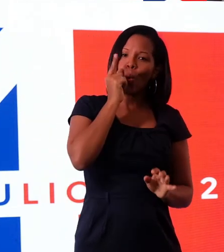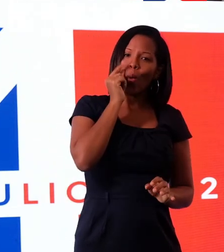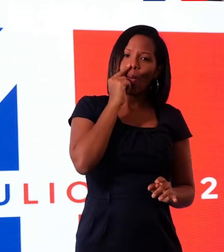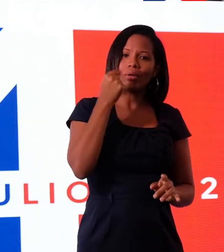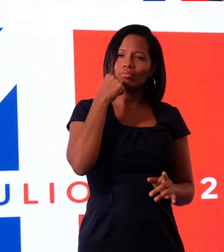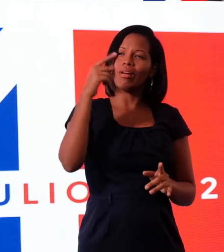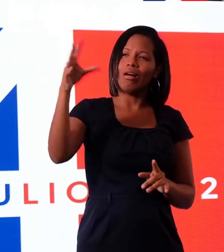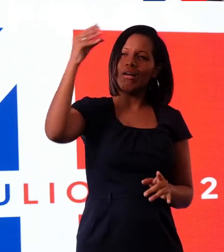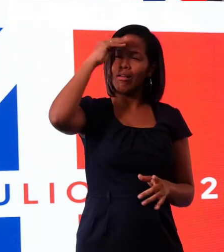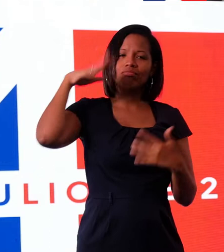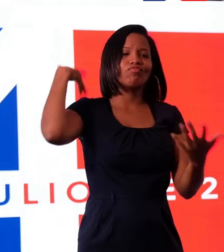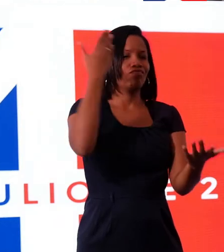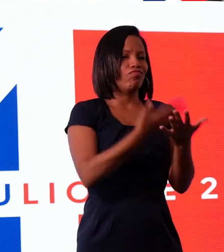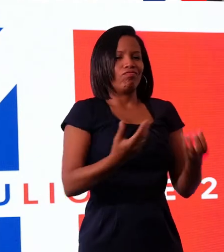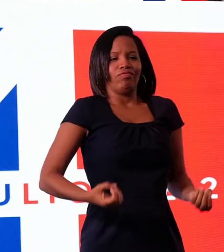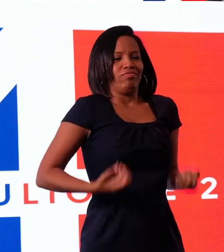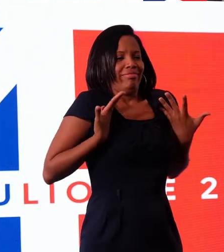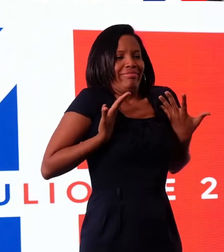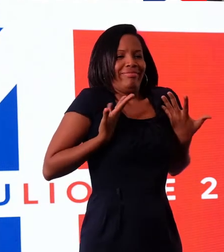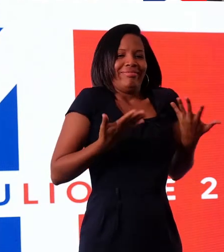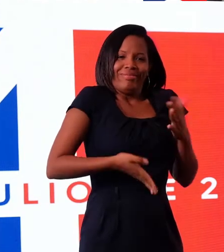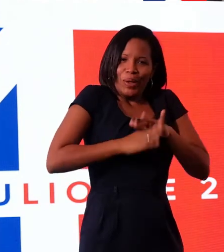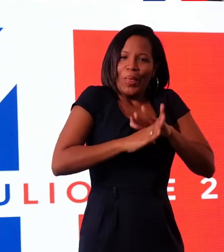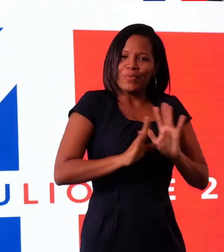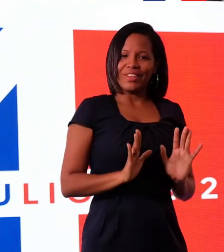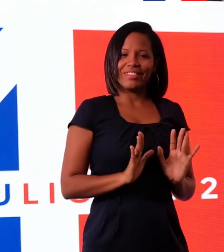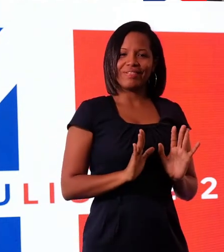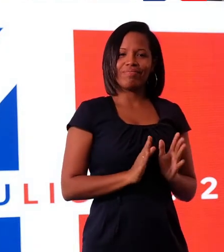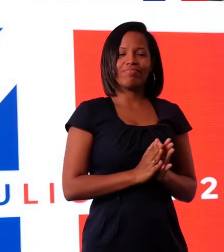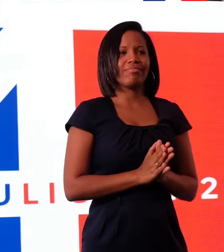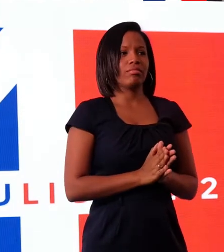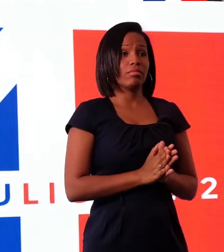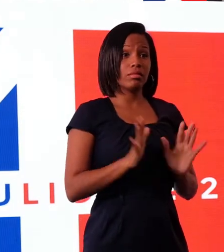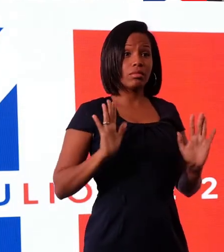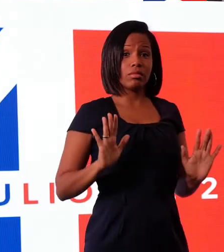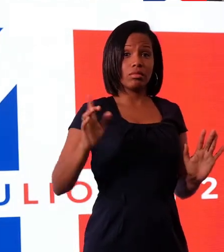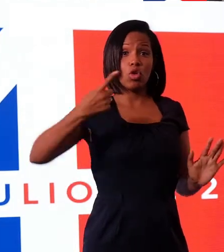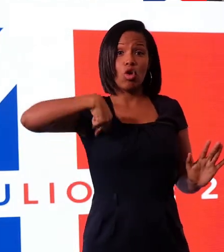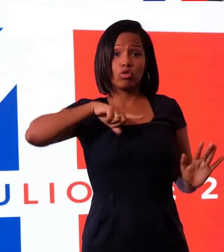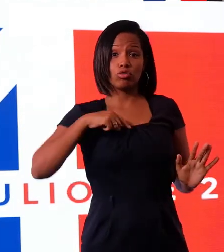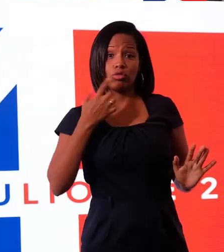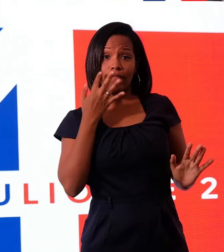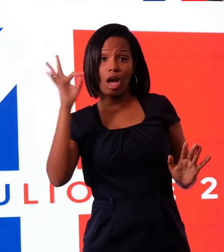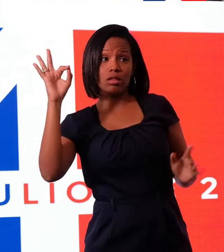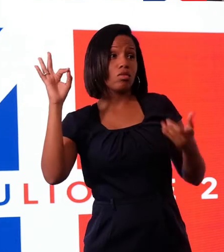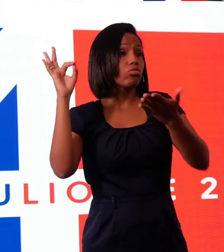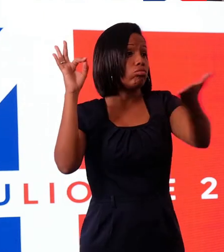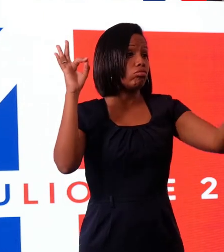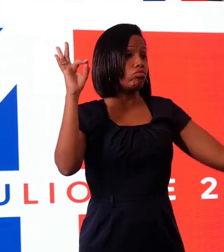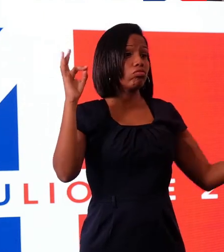siguen animando hoy en día. Por lo tanto, ni nosotros ni ustedes podemos